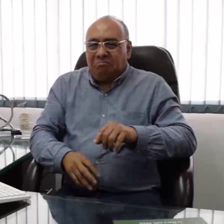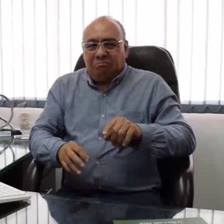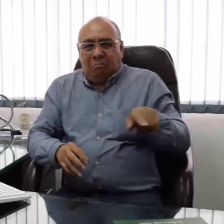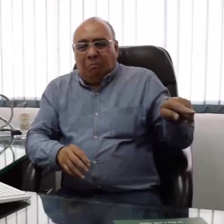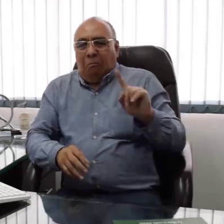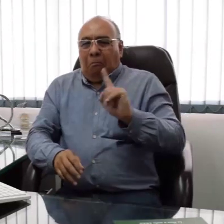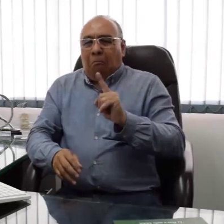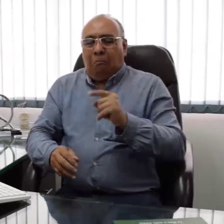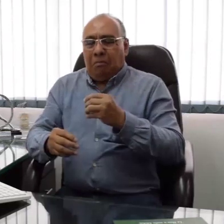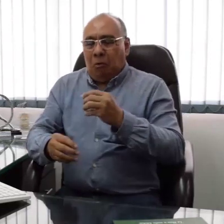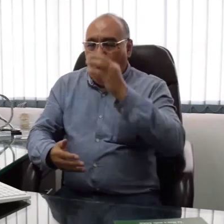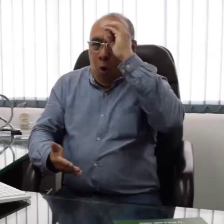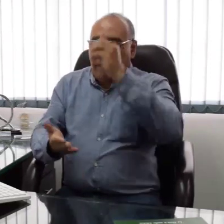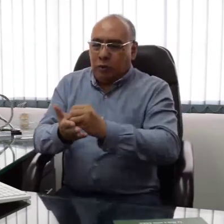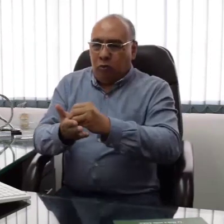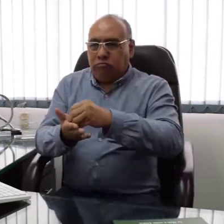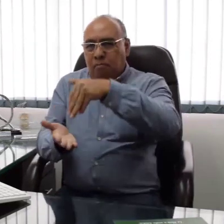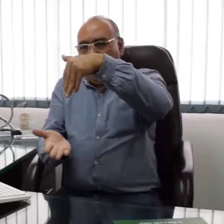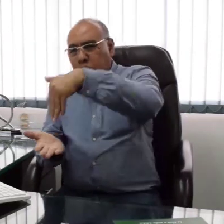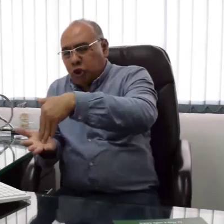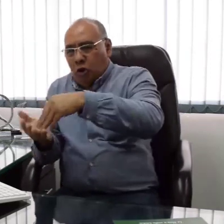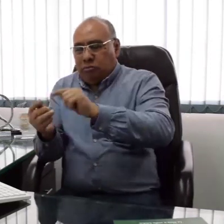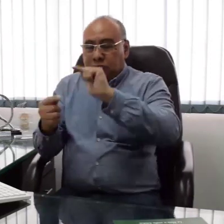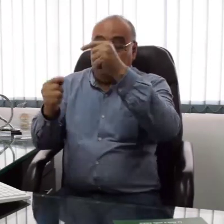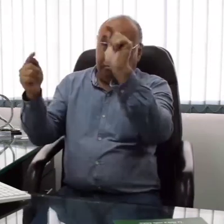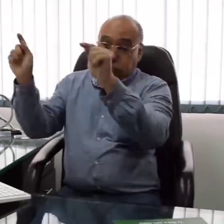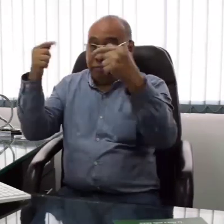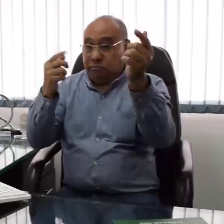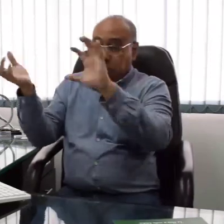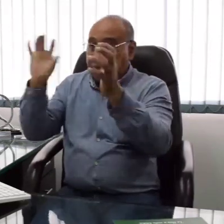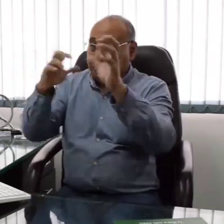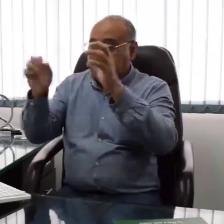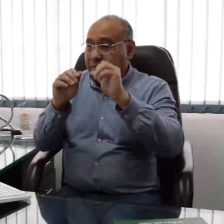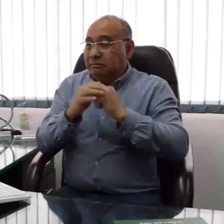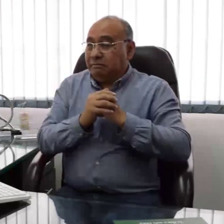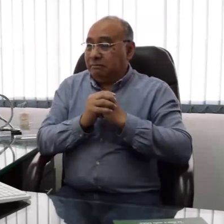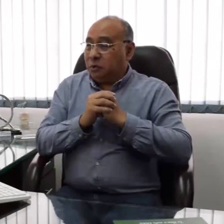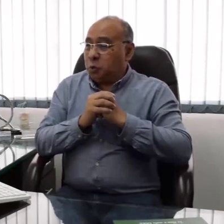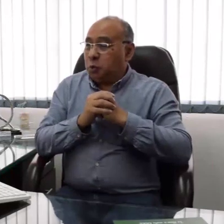sin tener en cuenta sus opiniones, sus posturas un debate en el que la comunidad no participa.